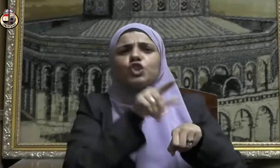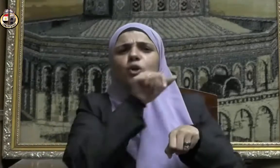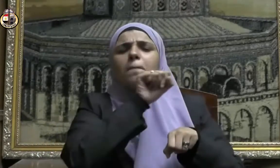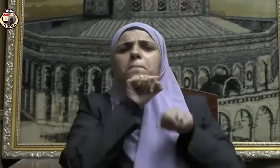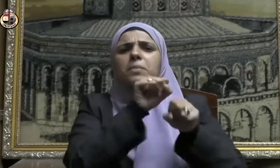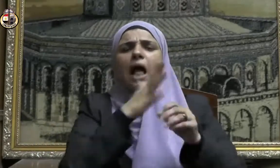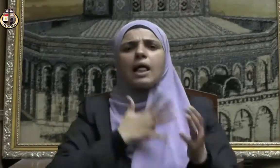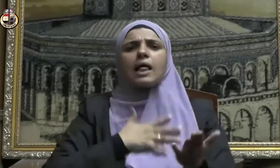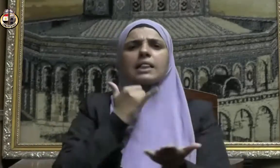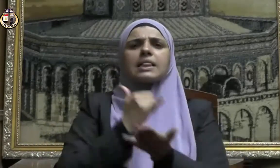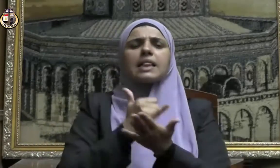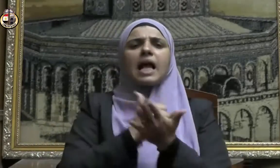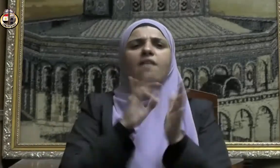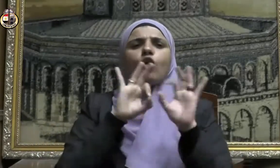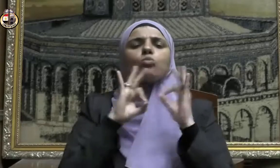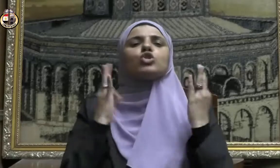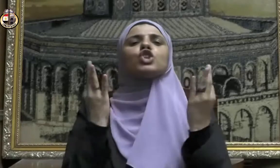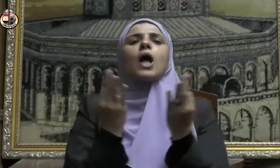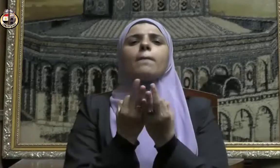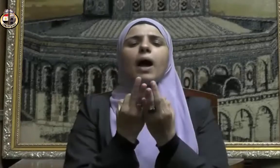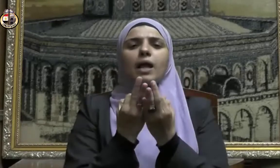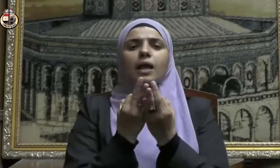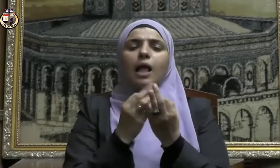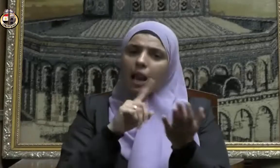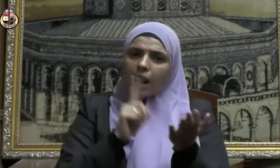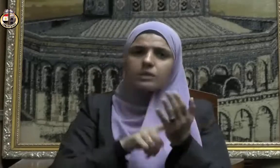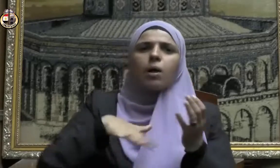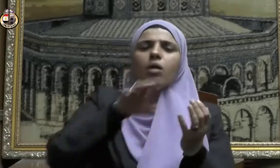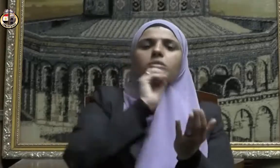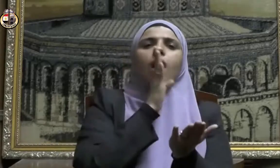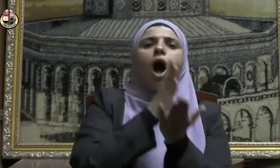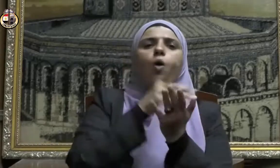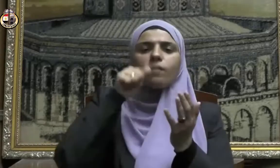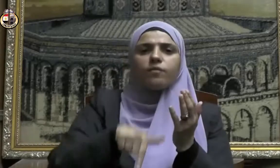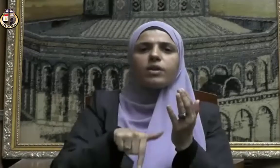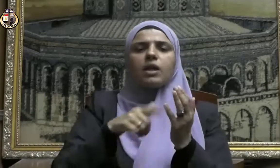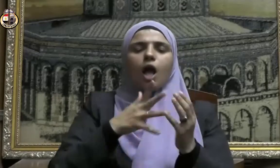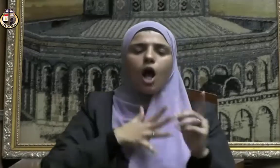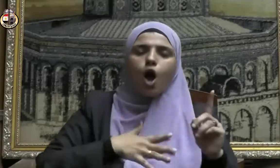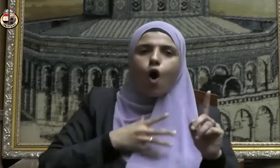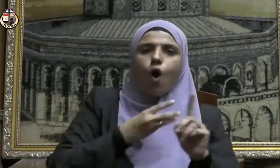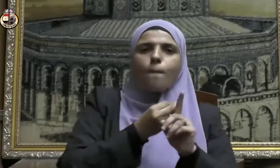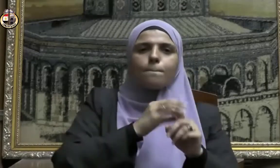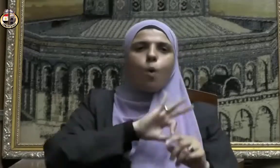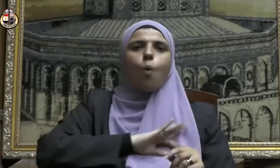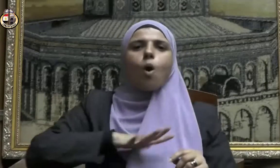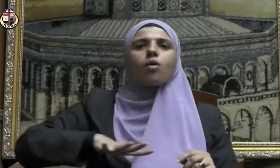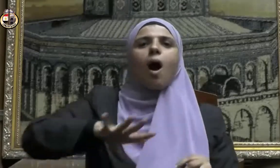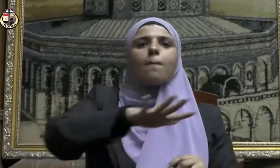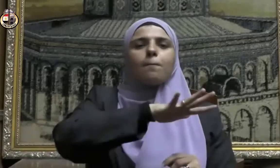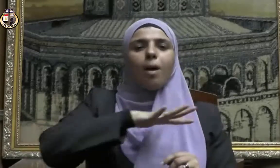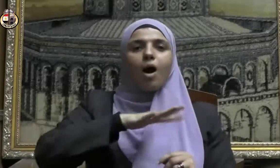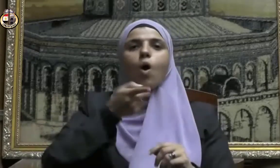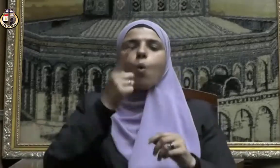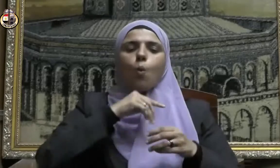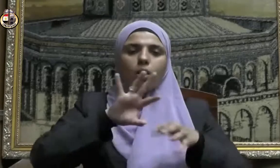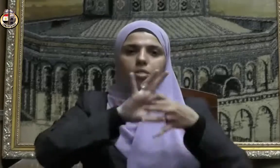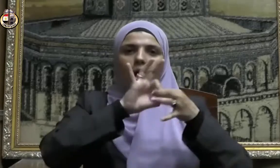التكافل المجتمعي التي تحقق التواد والتراحم والترابط